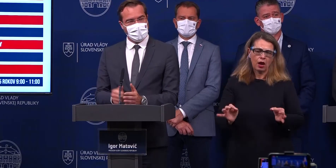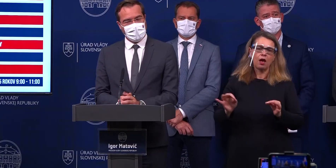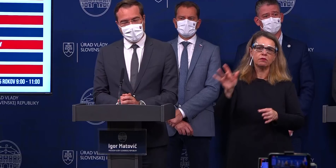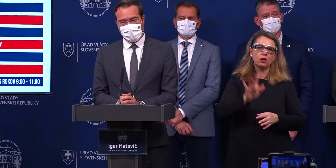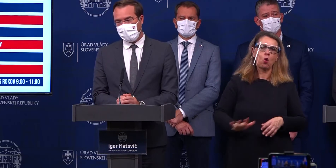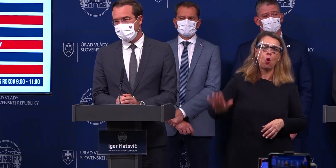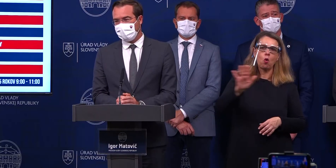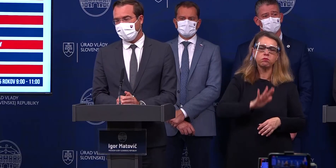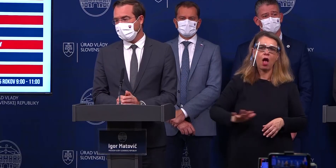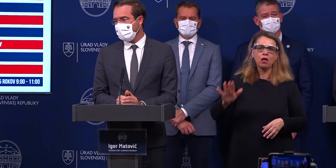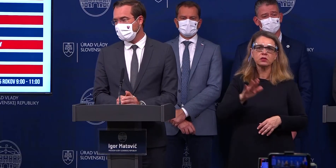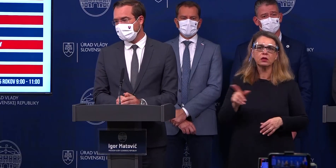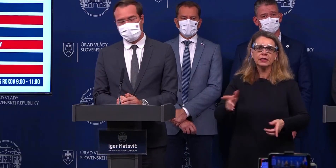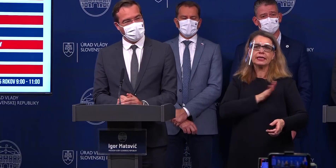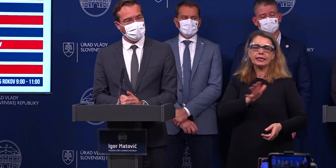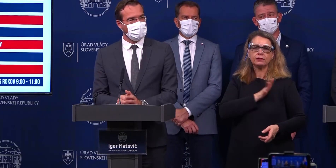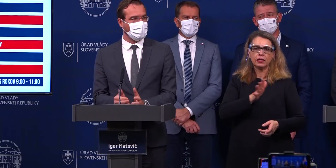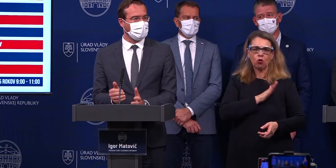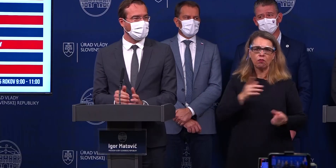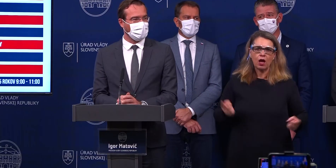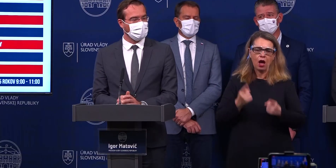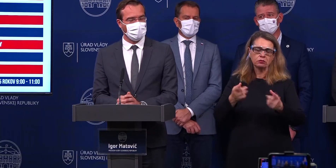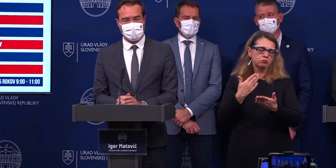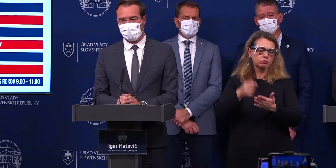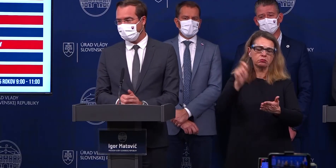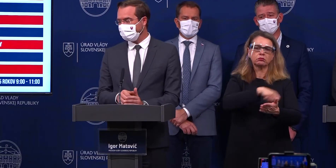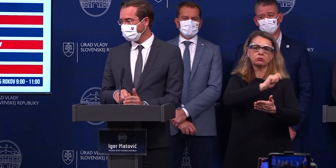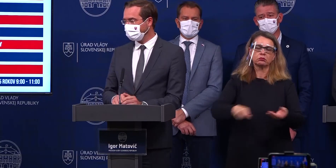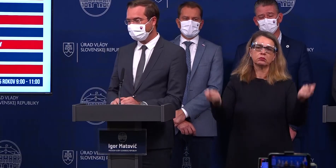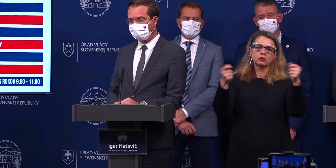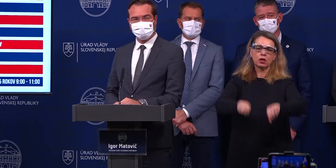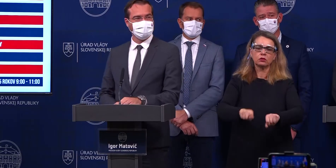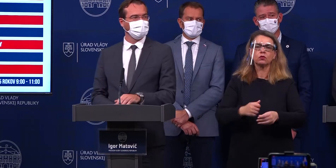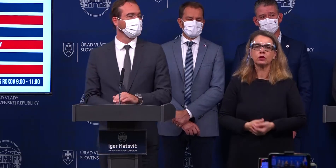baličku tých rizikovejších podujatí a tým pádom budú závraté.